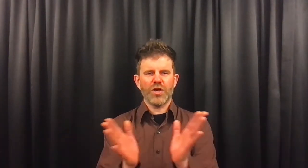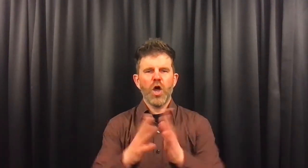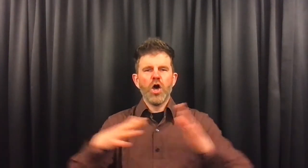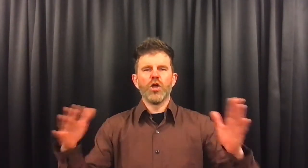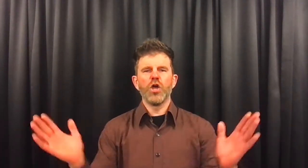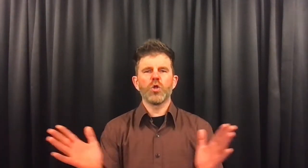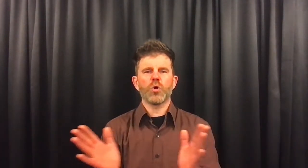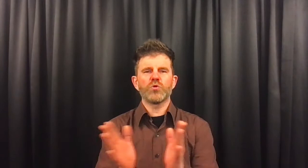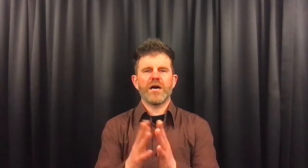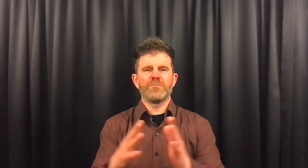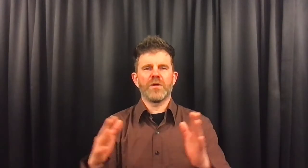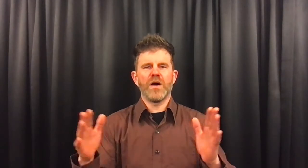een heel groot applaus.